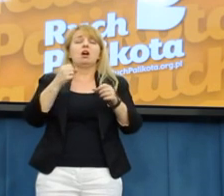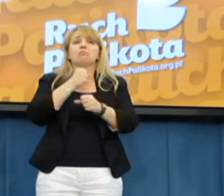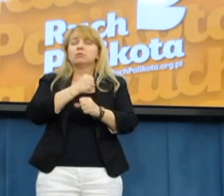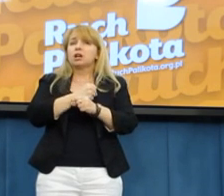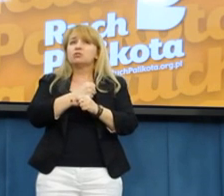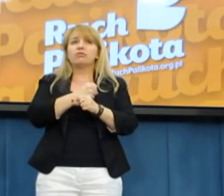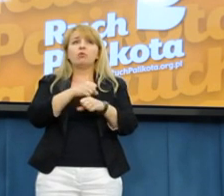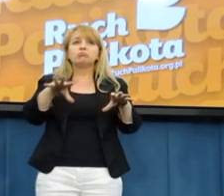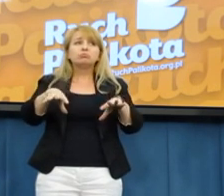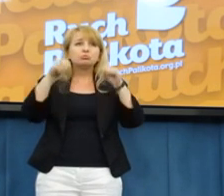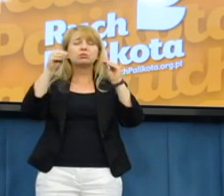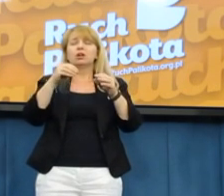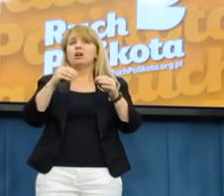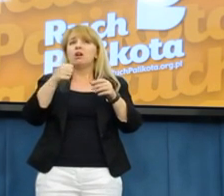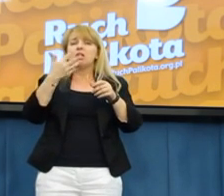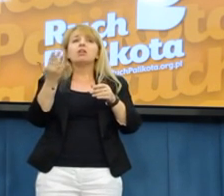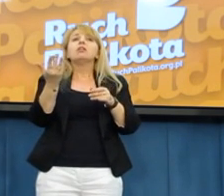opieżą, bo mamy do powstania firmy.